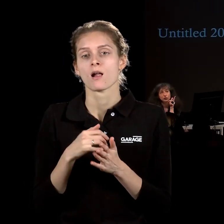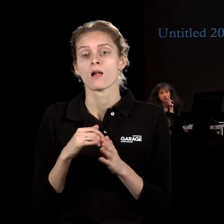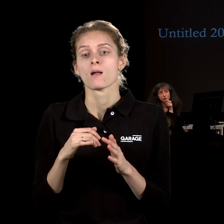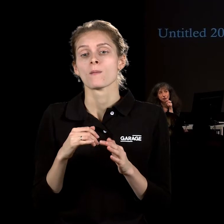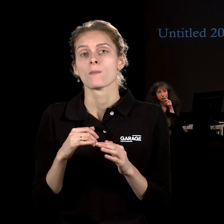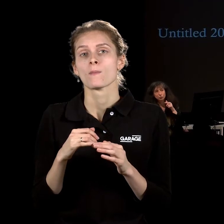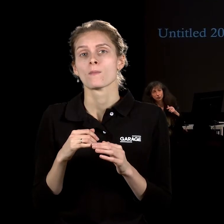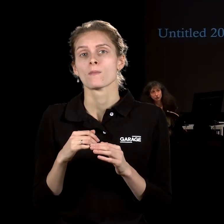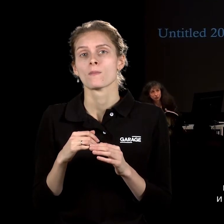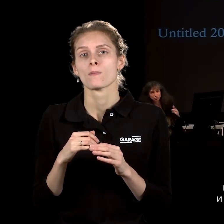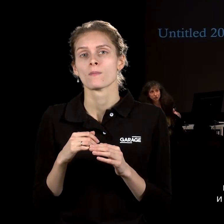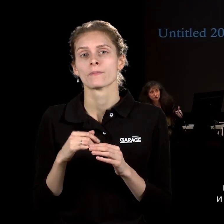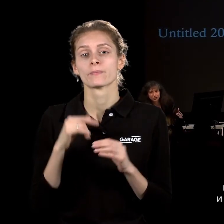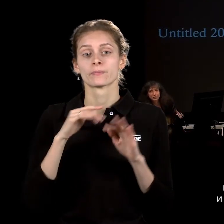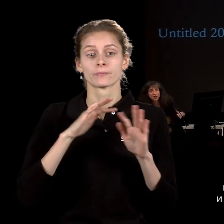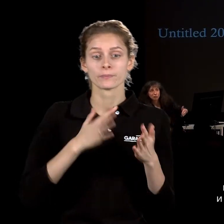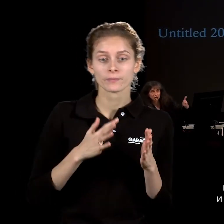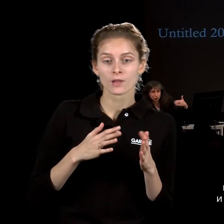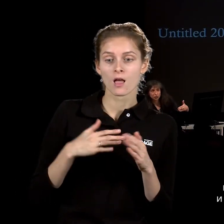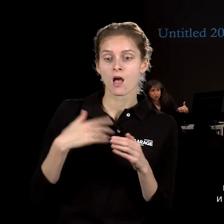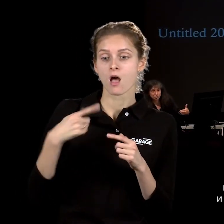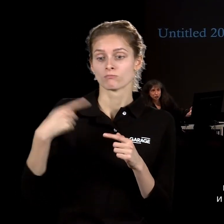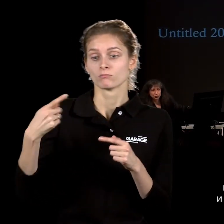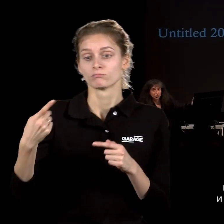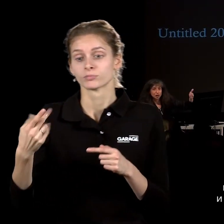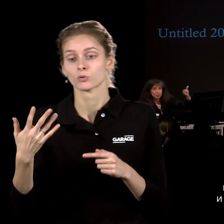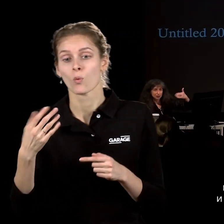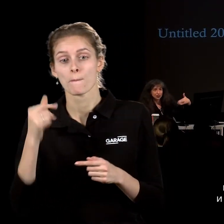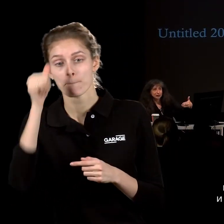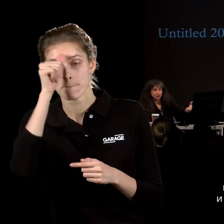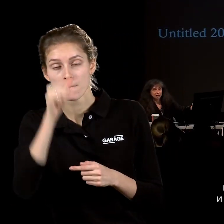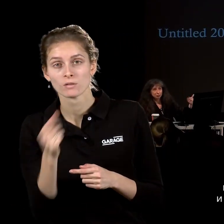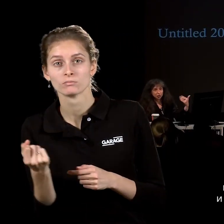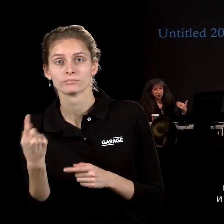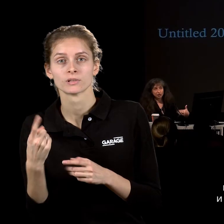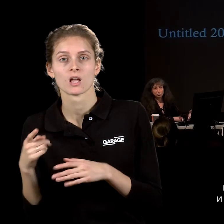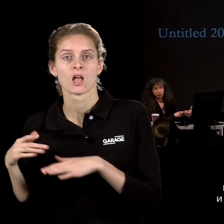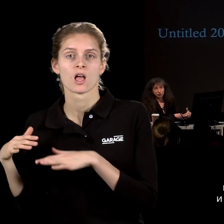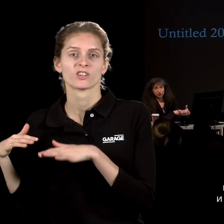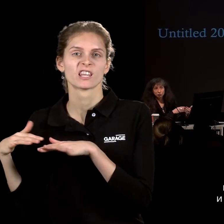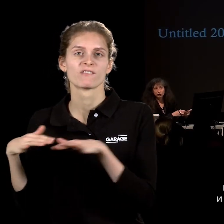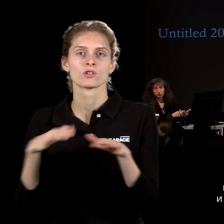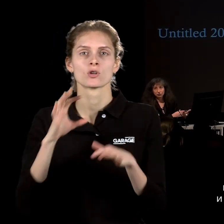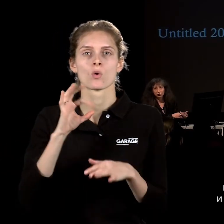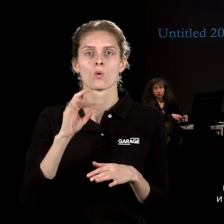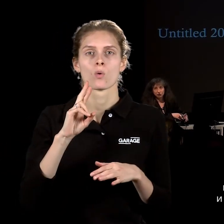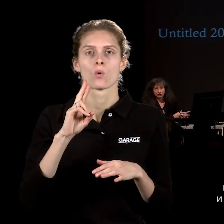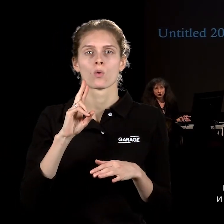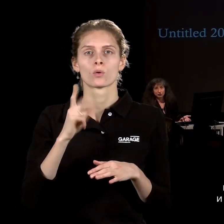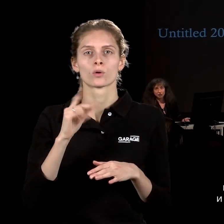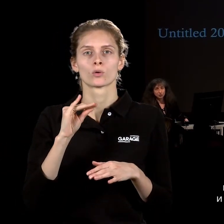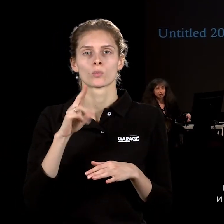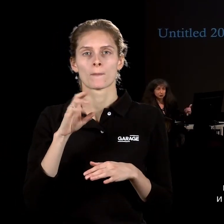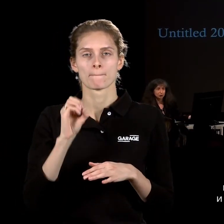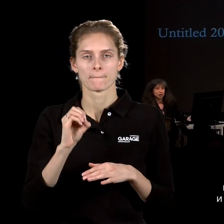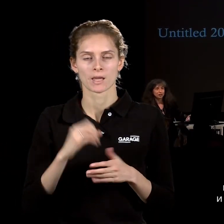того, как появляется движение Окупай, которая, собственно говоря, вот эту же ситуацию протеста, как общение нового сообщества и новых каких